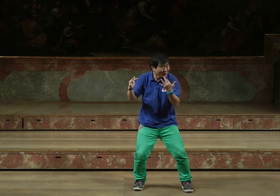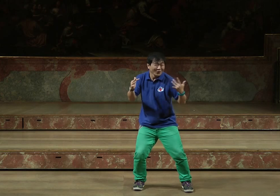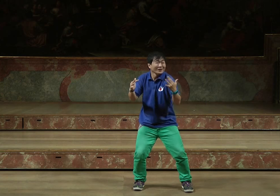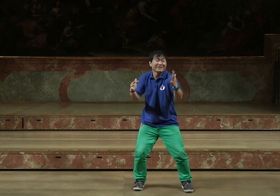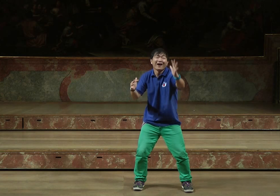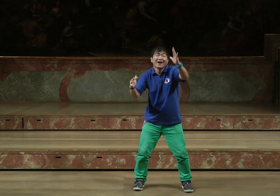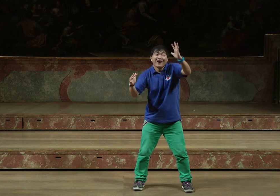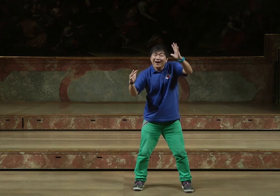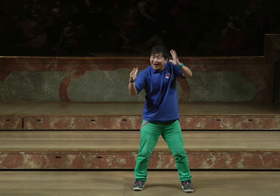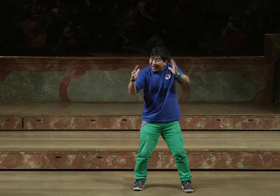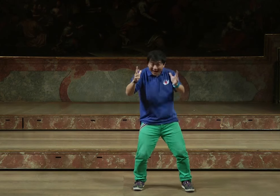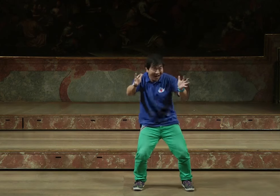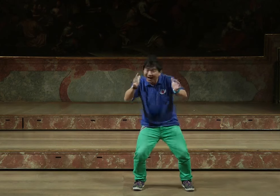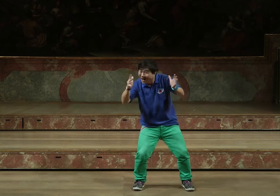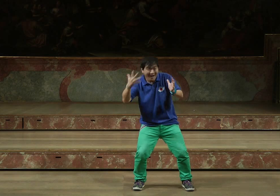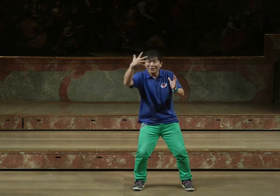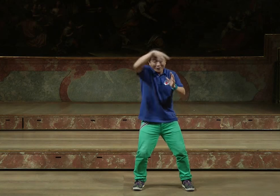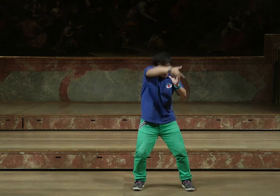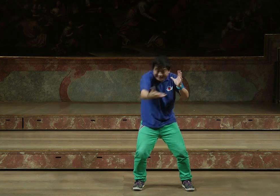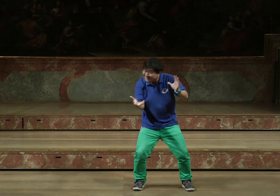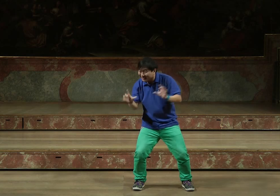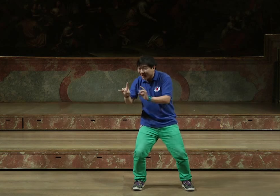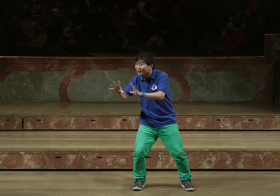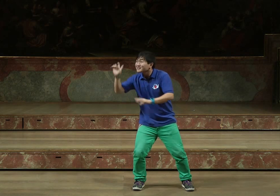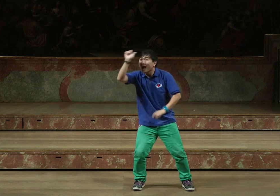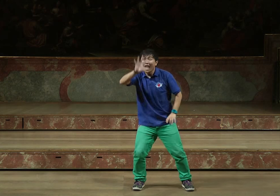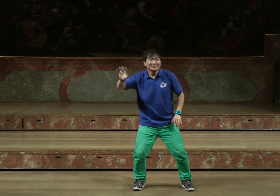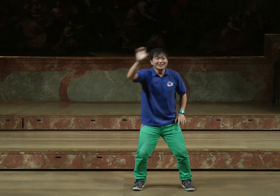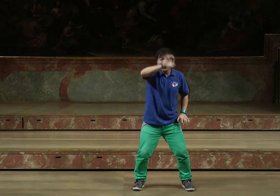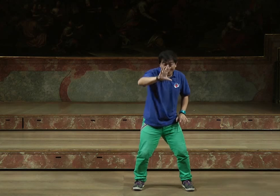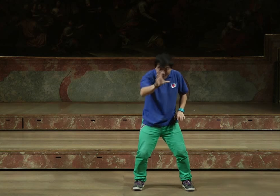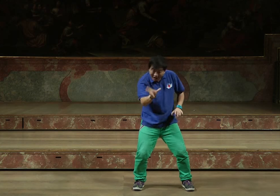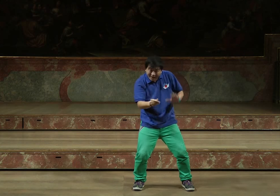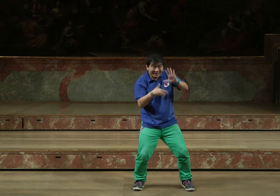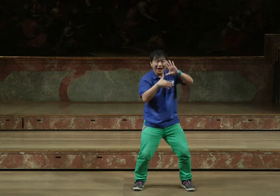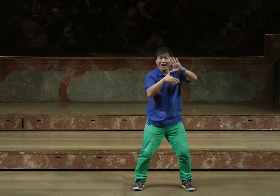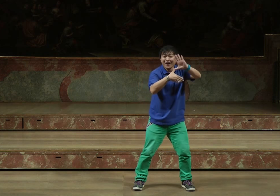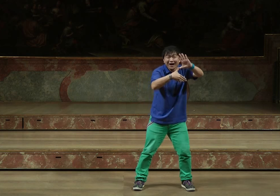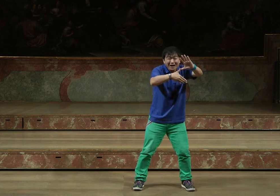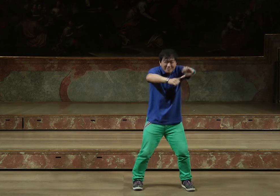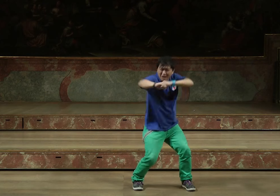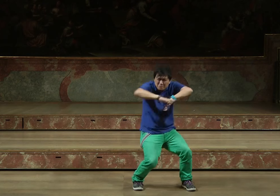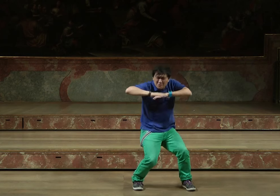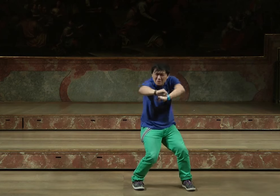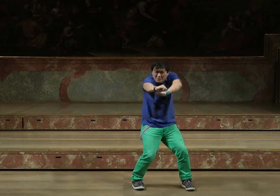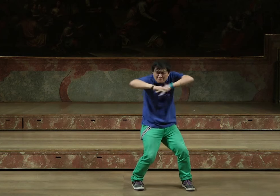mit seinen Wiesen, mit seinen Tälern, mit seinen Kontinenten, Afrika, Amerika, Europa.